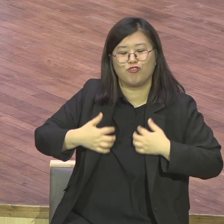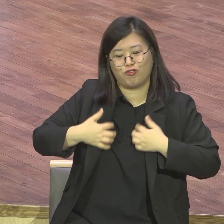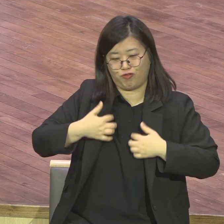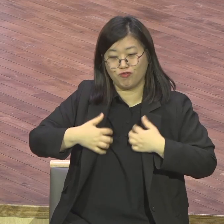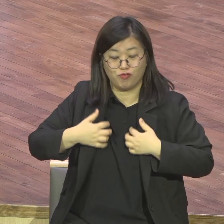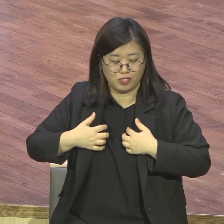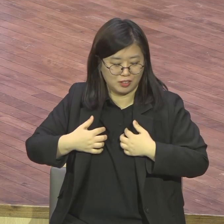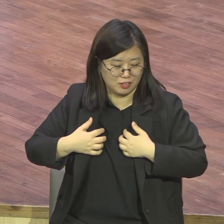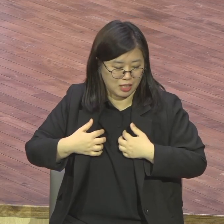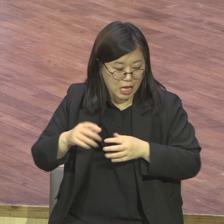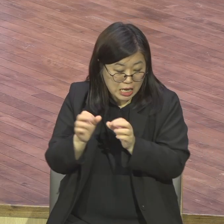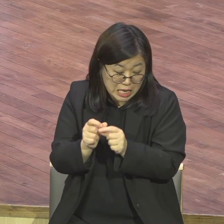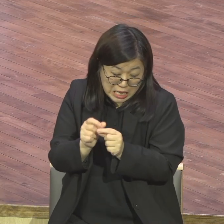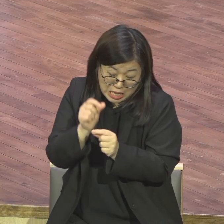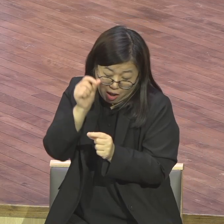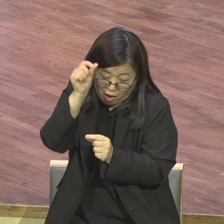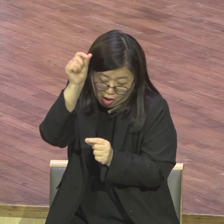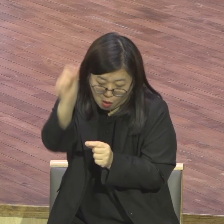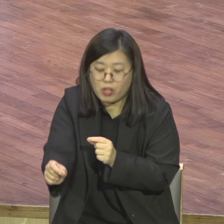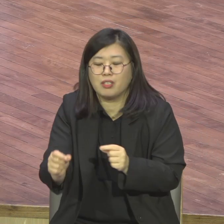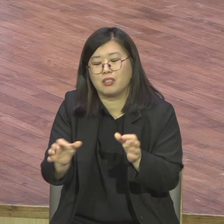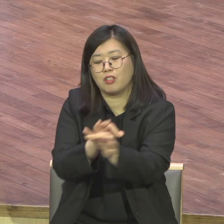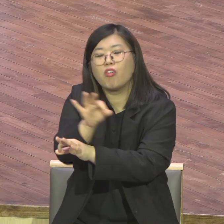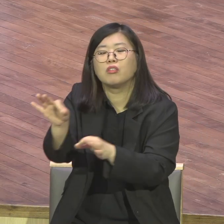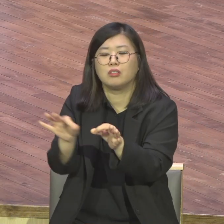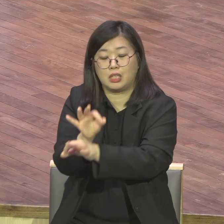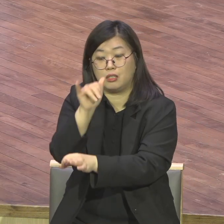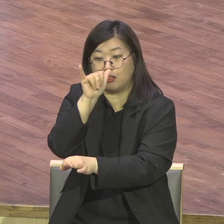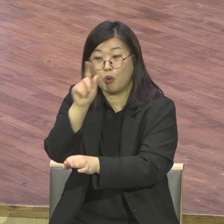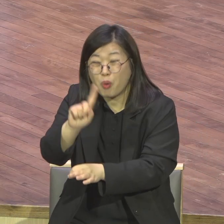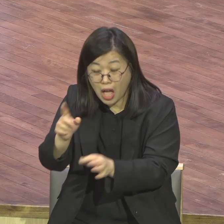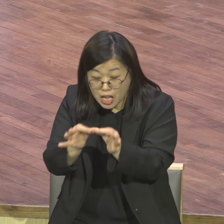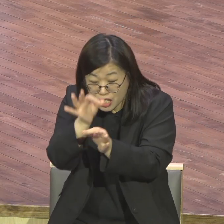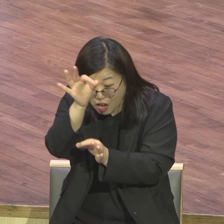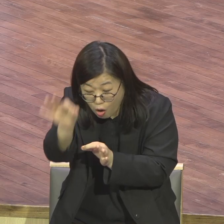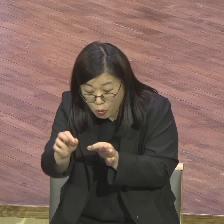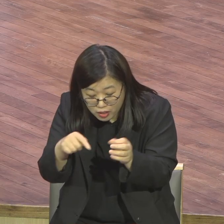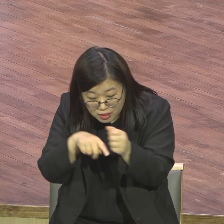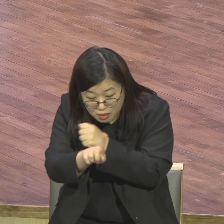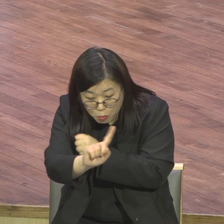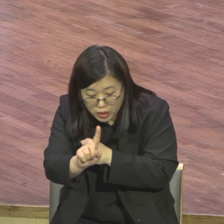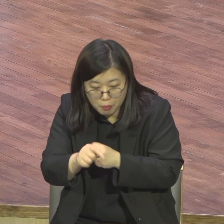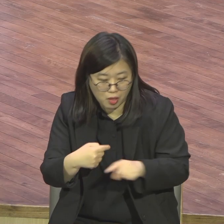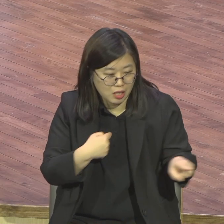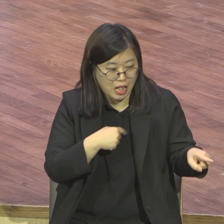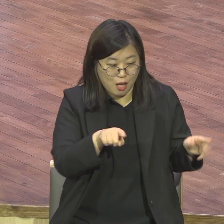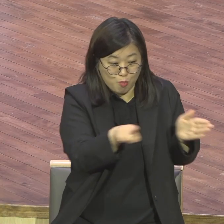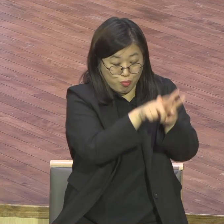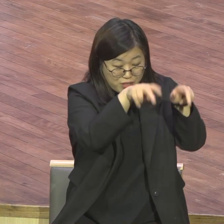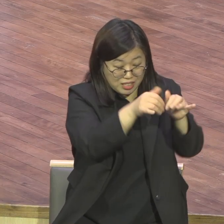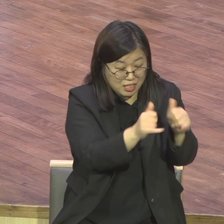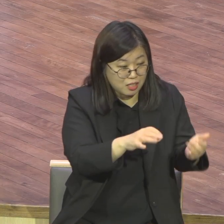다 끝내버려 하나님 하나님 마음이 들면 일방적입니다 일방적